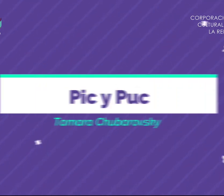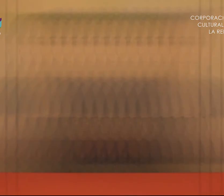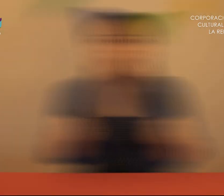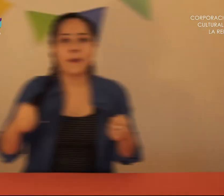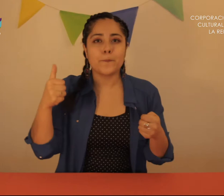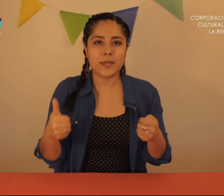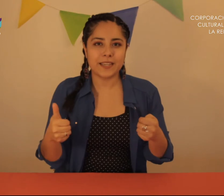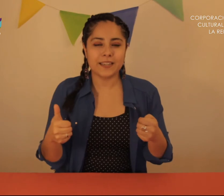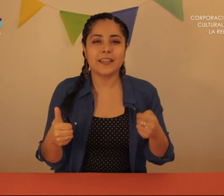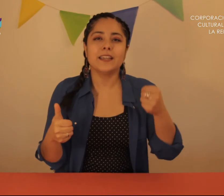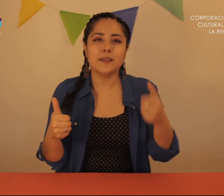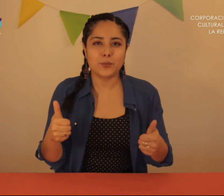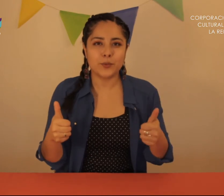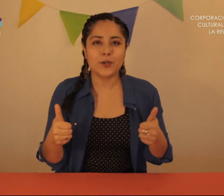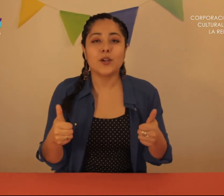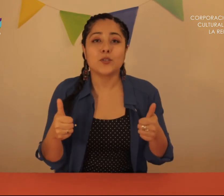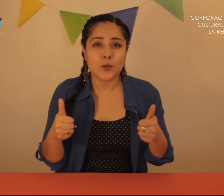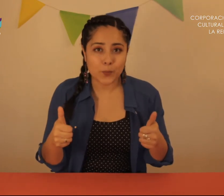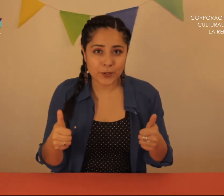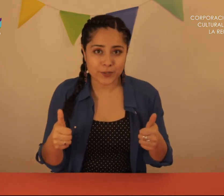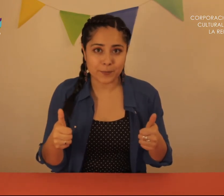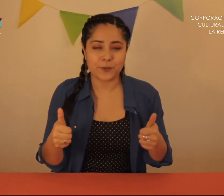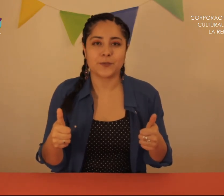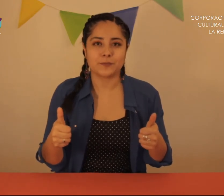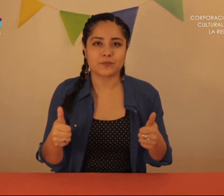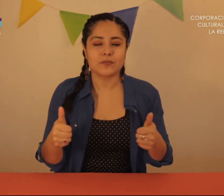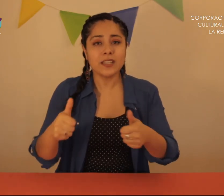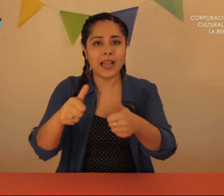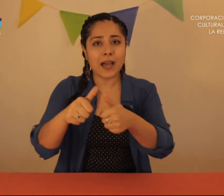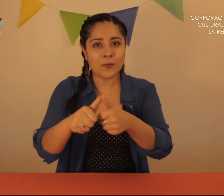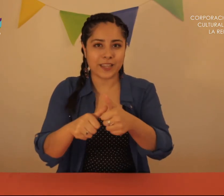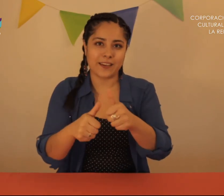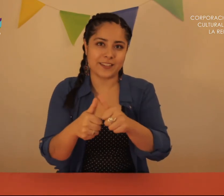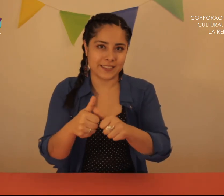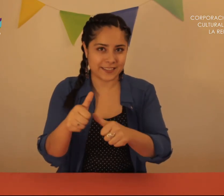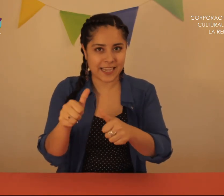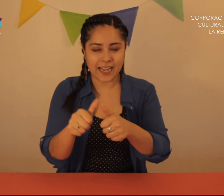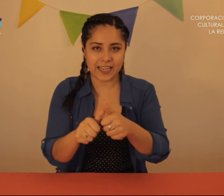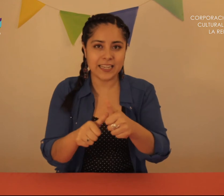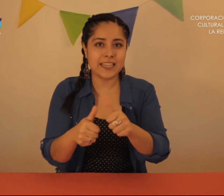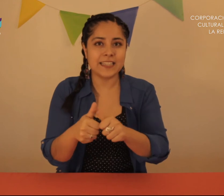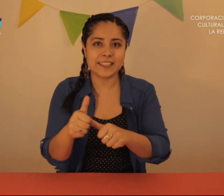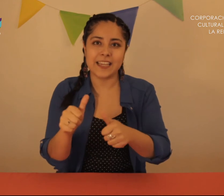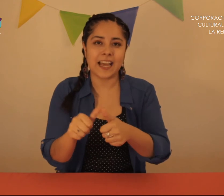Pic y Puc Son buenos amigos Aunque a veces se acarician